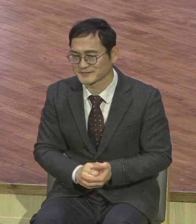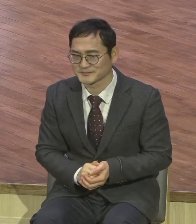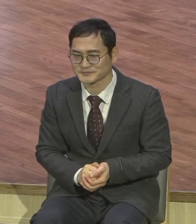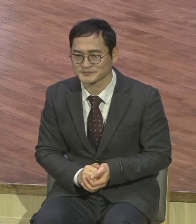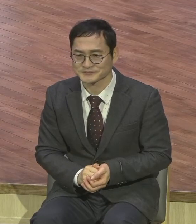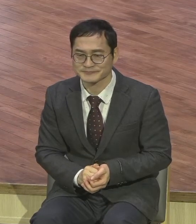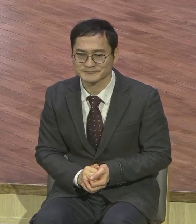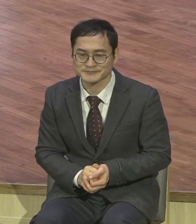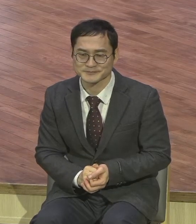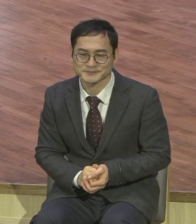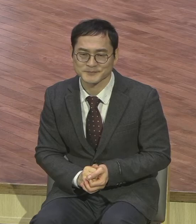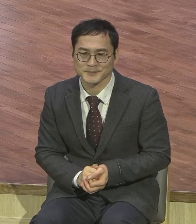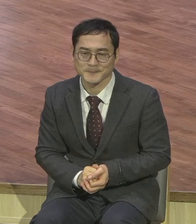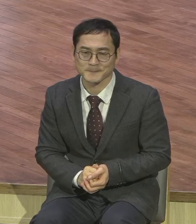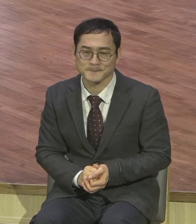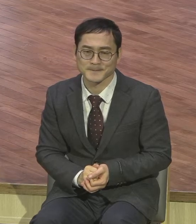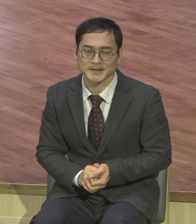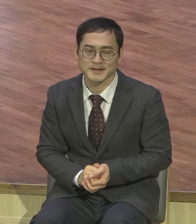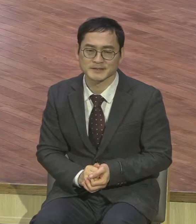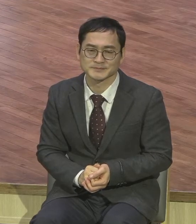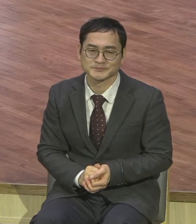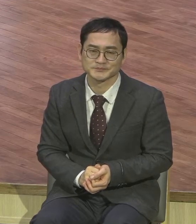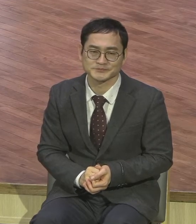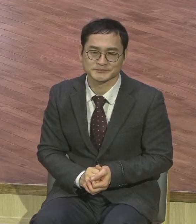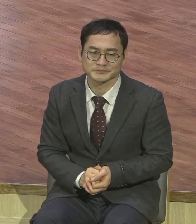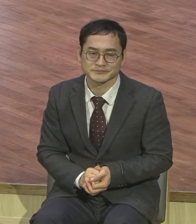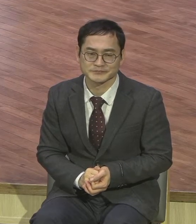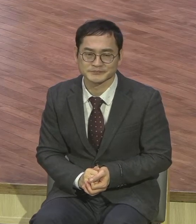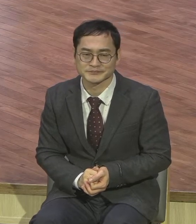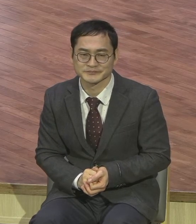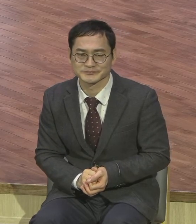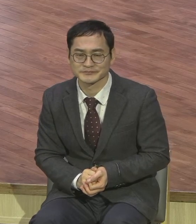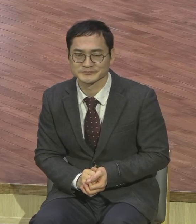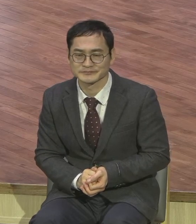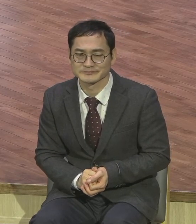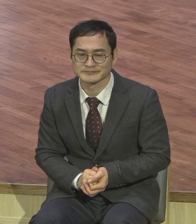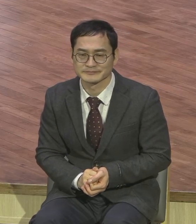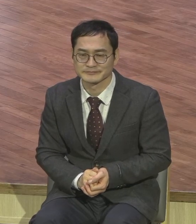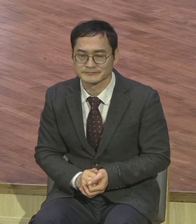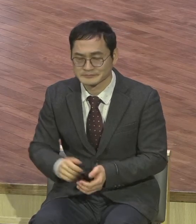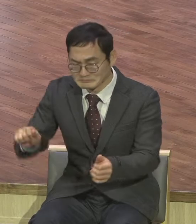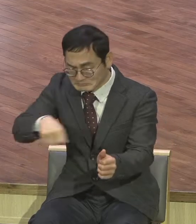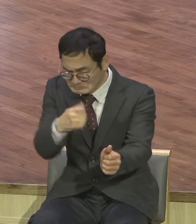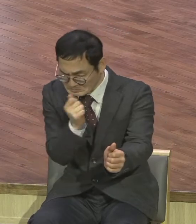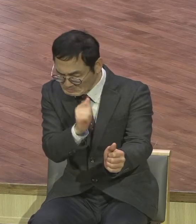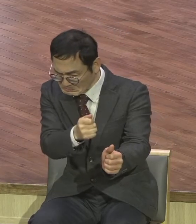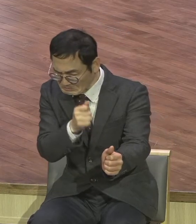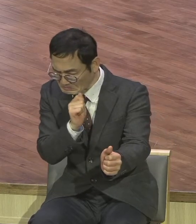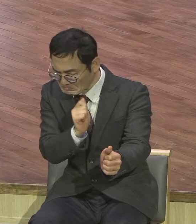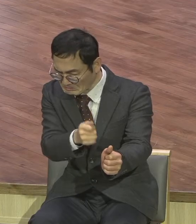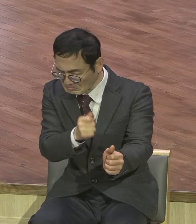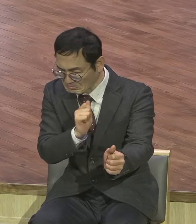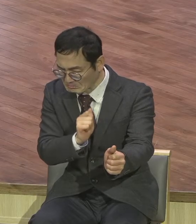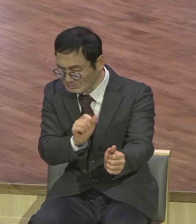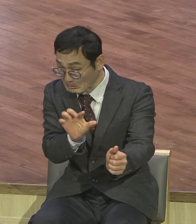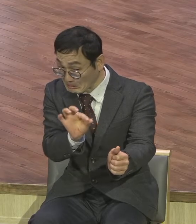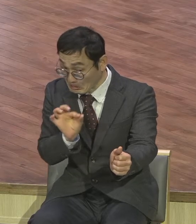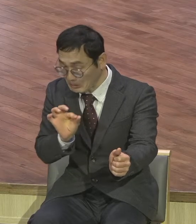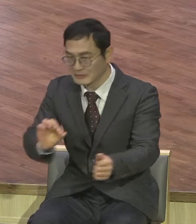그런 수준이 아닙니다 미안하지만 그렇게 여러분이 그렇게 뭐 한 사람을 그렇게 할 법이 없어요 아 하나님이